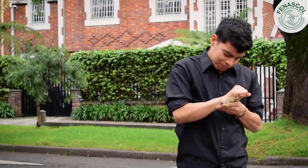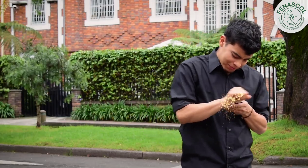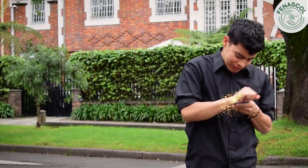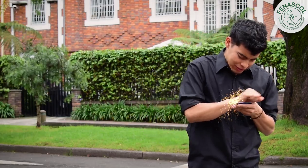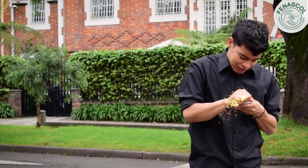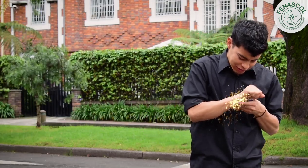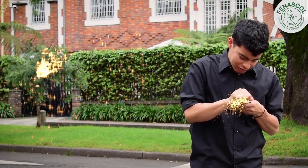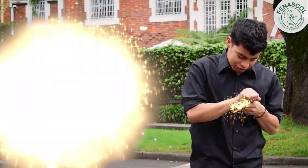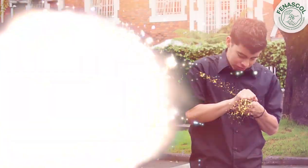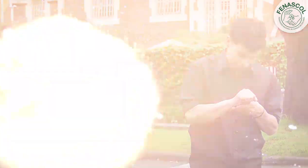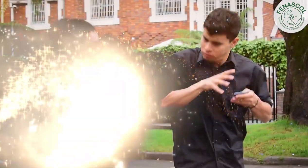esto?